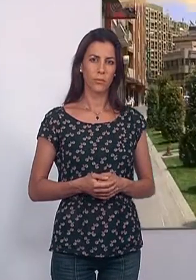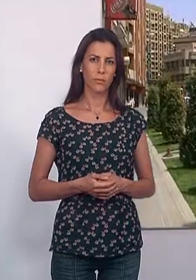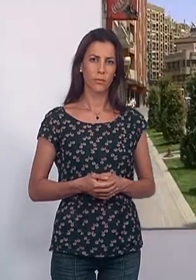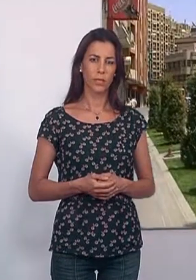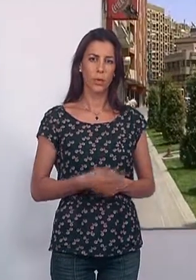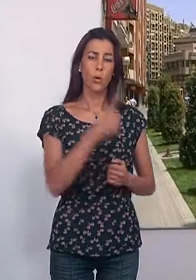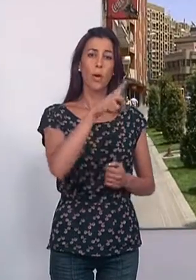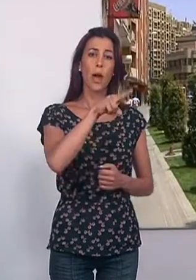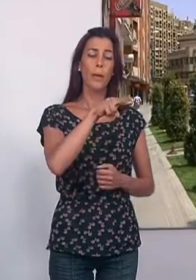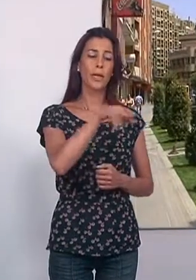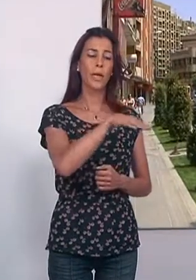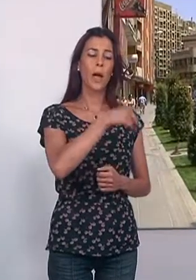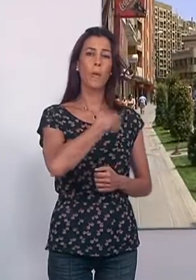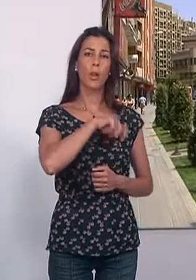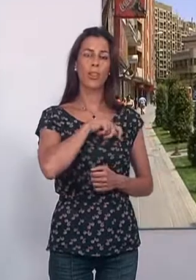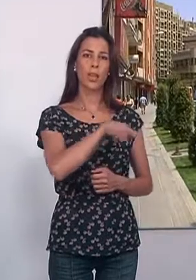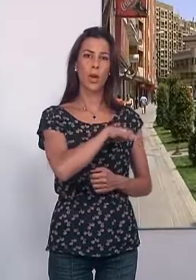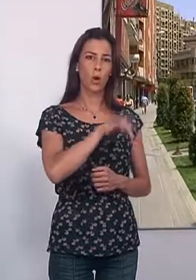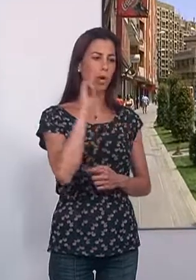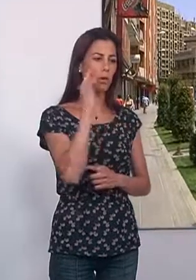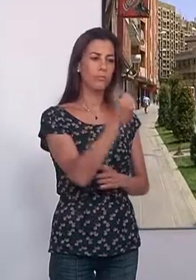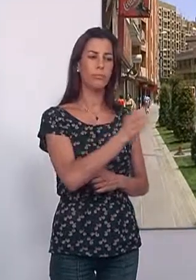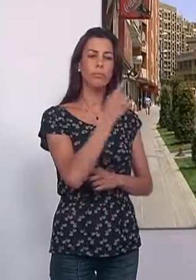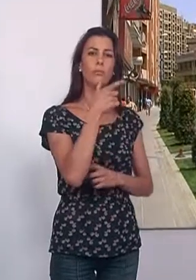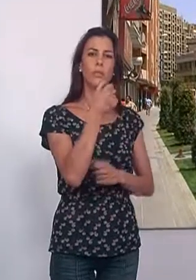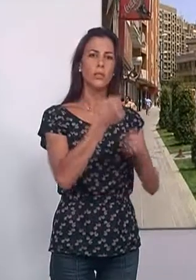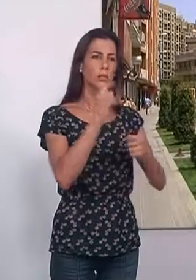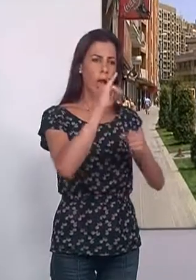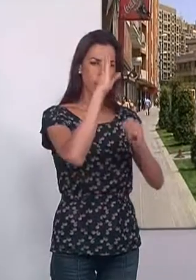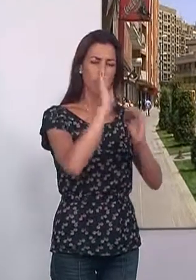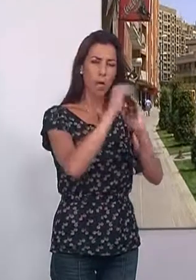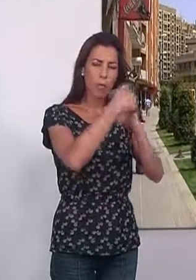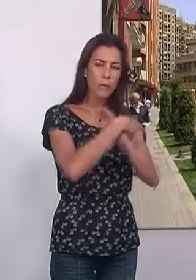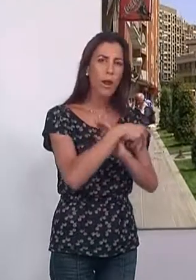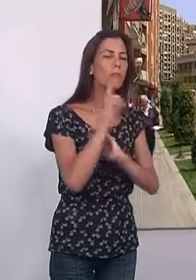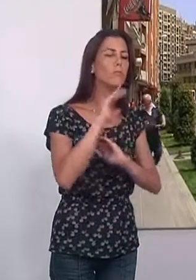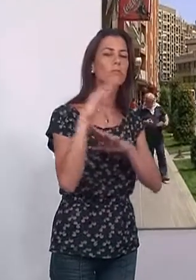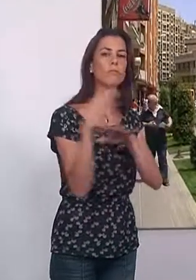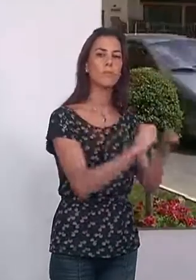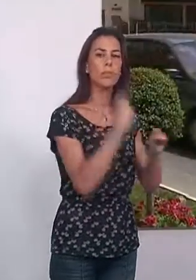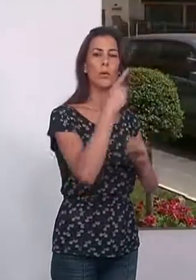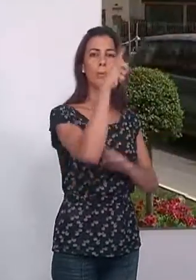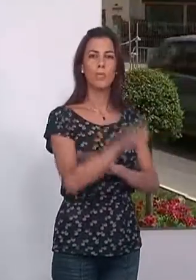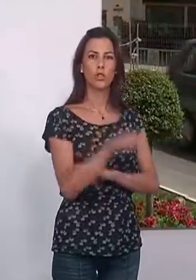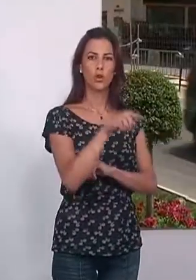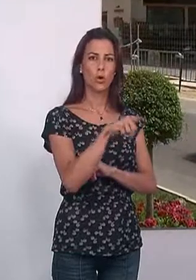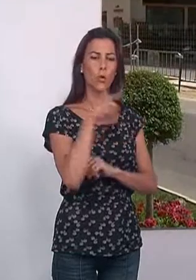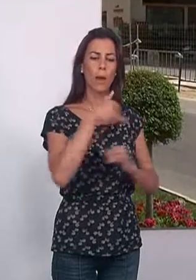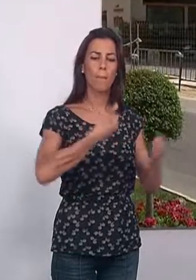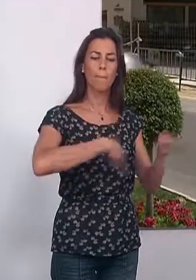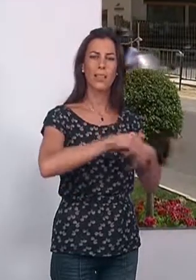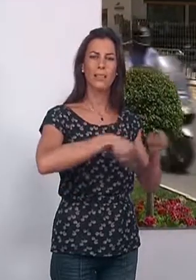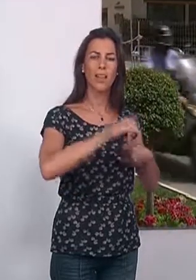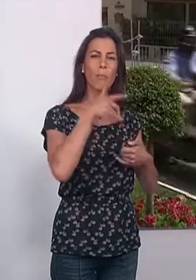Una pareja de la policía local que patrullaba en un vehículo camuflado sorprendió a una persona que daba